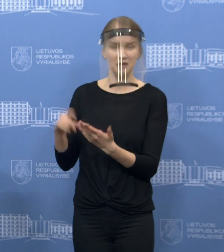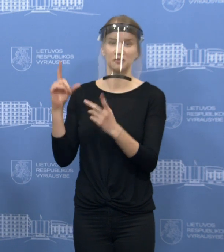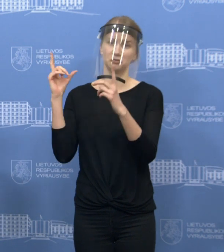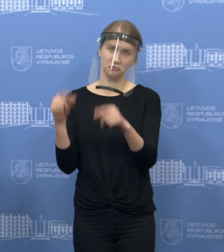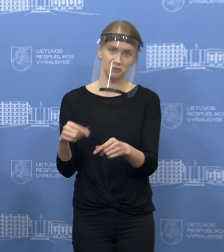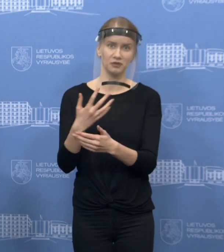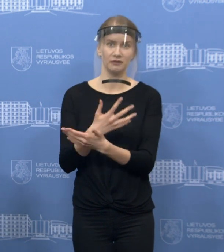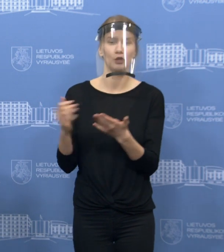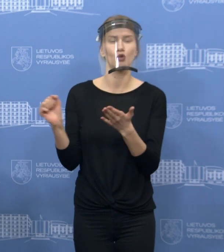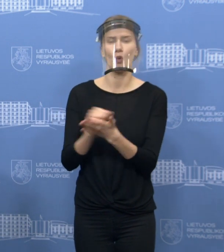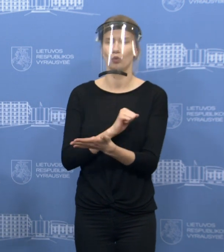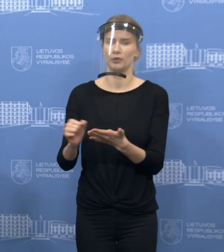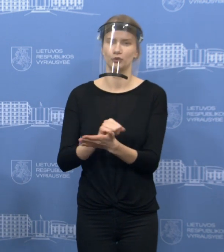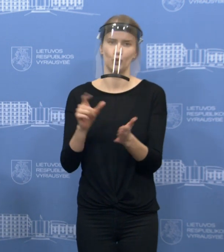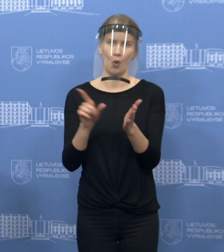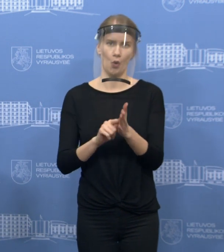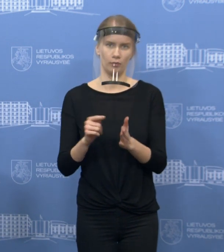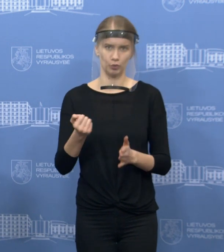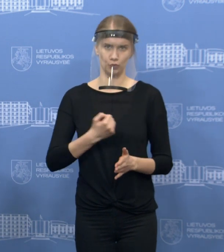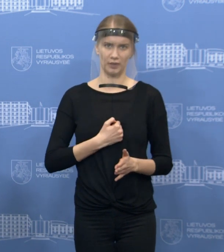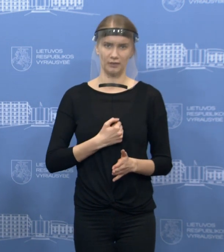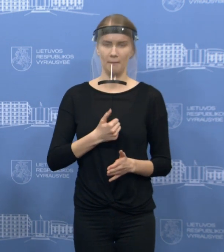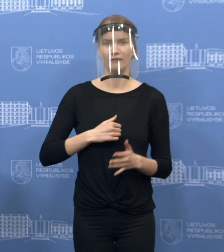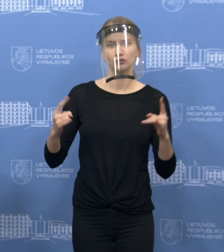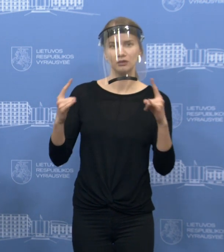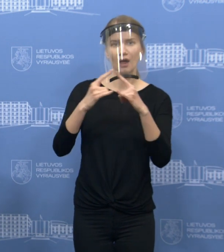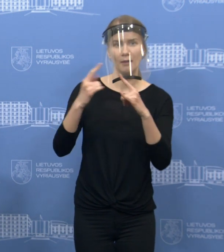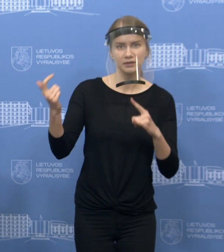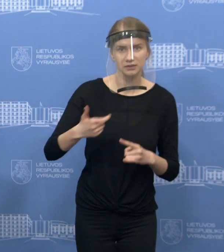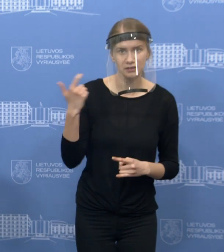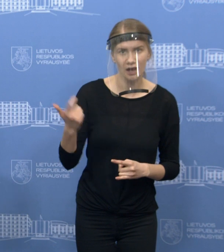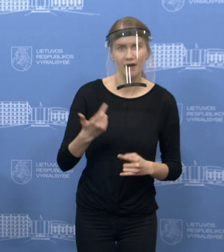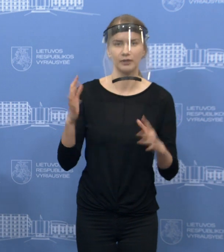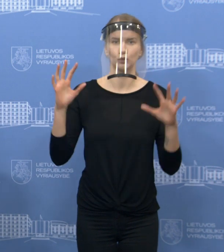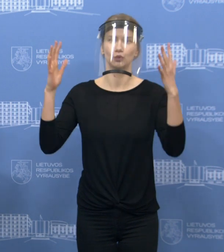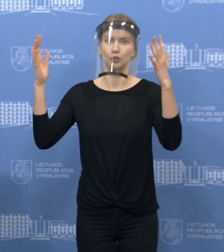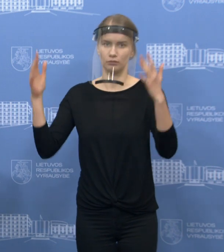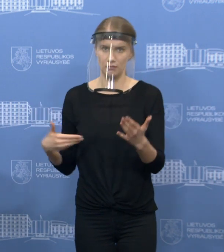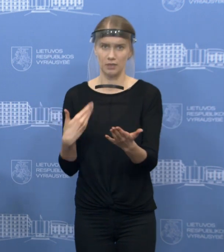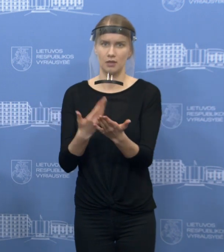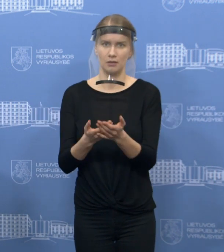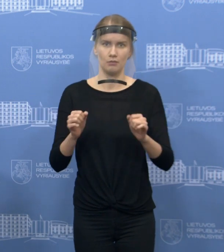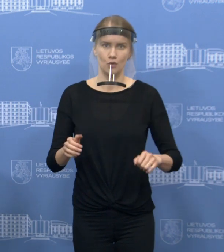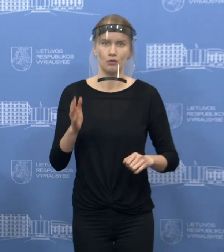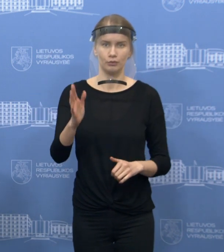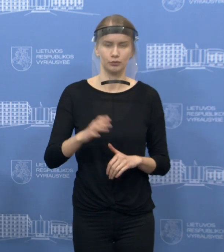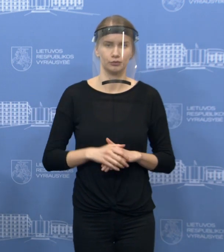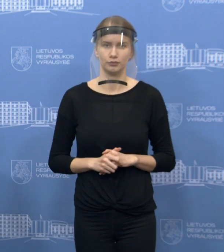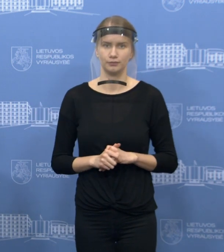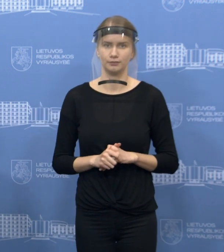atitinkamais dokumentais, tam, kad reikalo esant policijos pareigūnų, jie galėtų pateikti. Ir tokių būdų